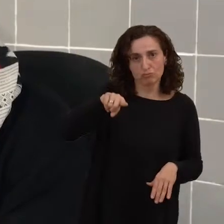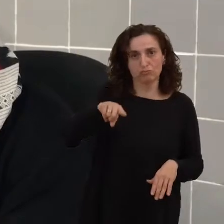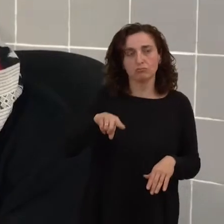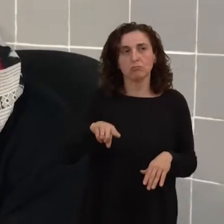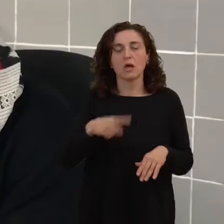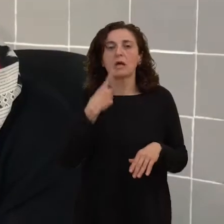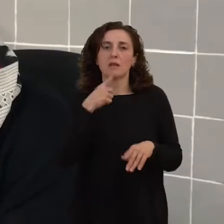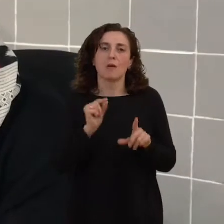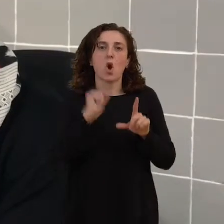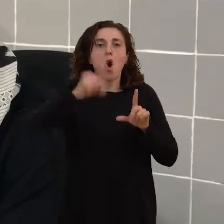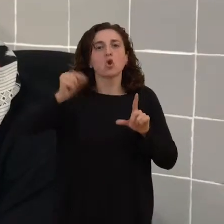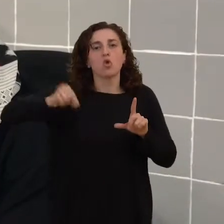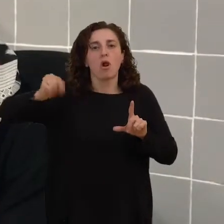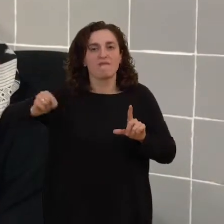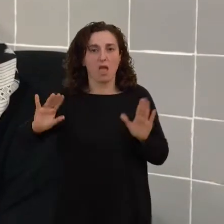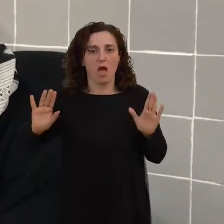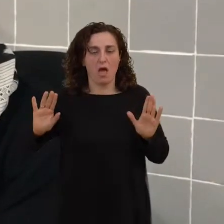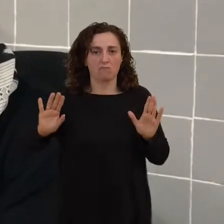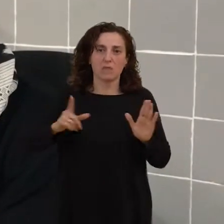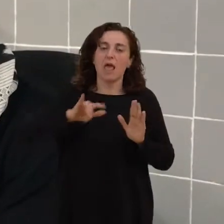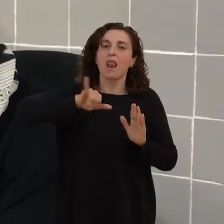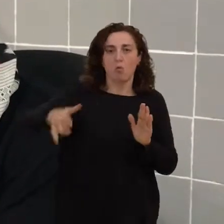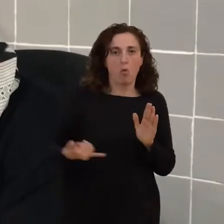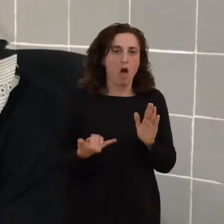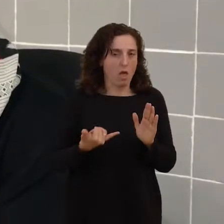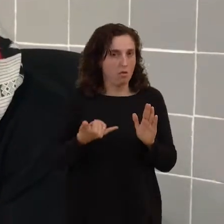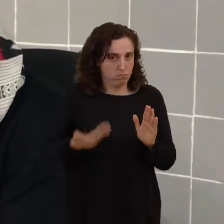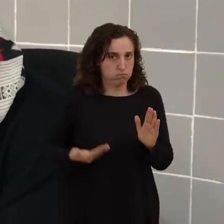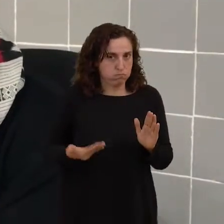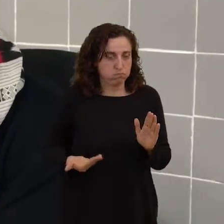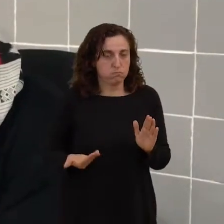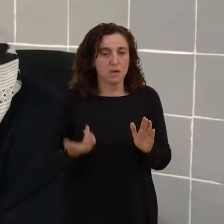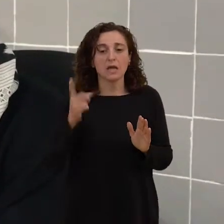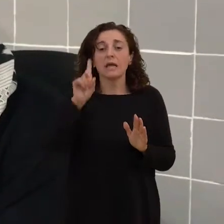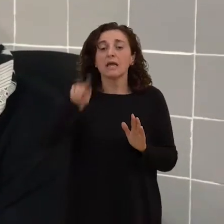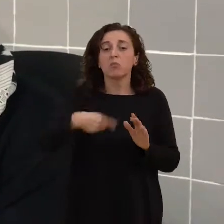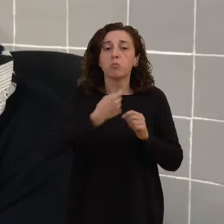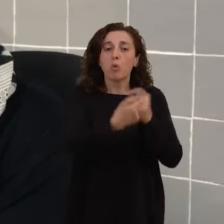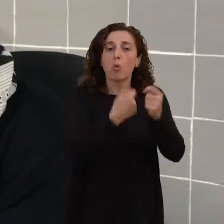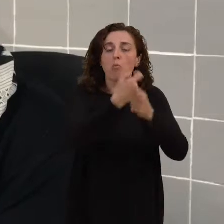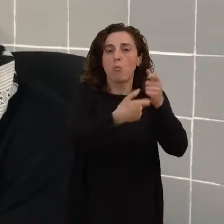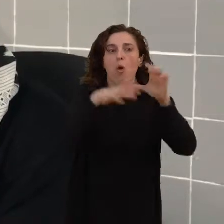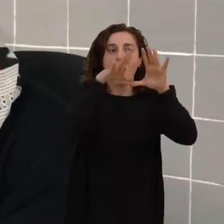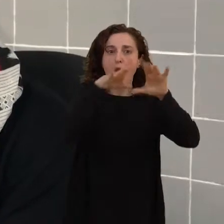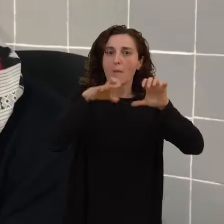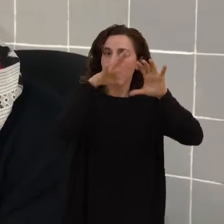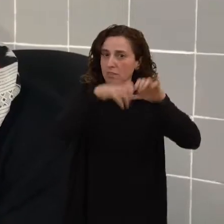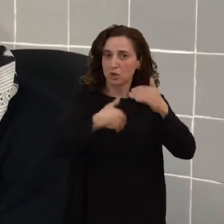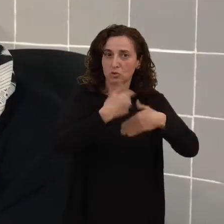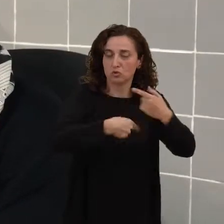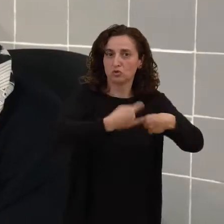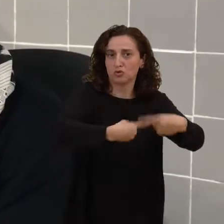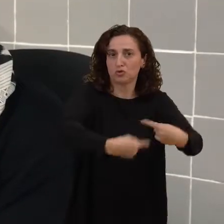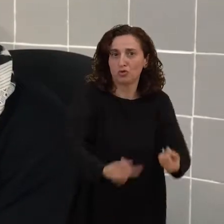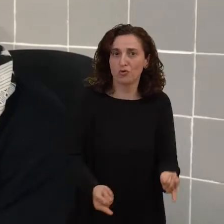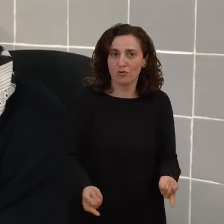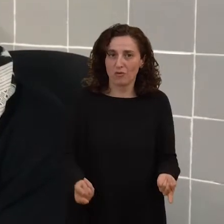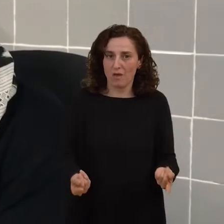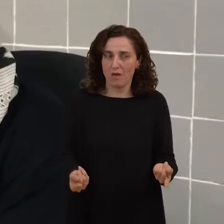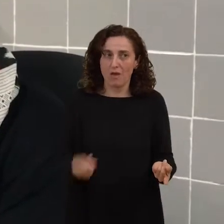ortográficos, del lenguaje y luego vas adquiriendo conocimientos aunque no quieras, porque al final estás todo